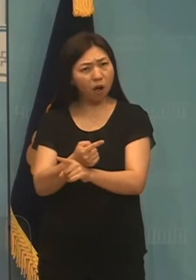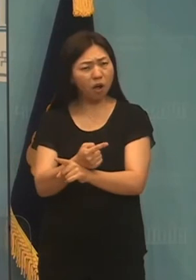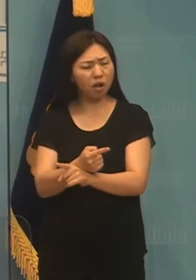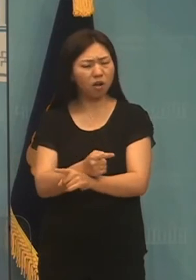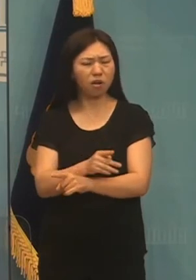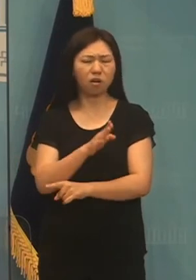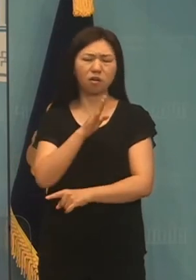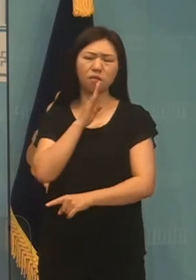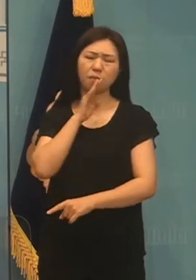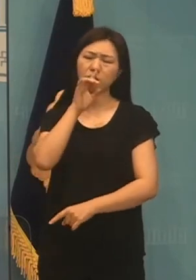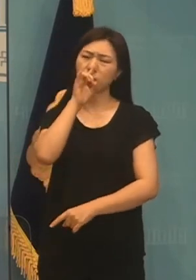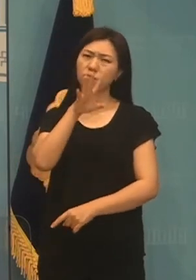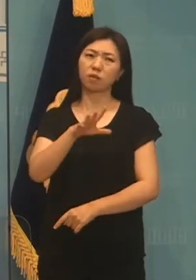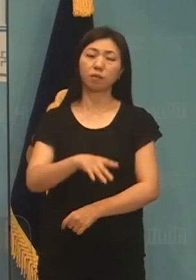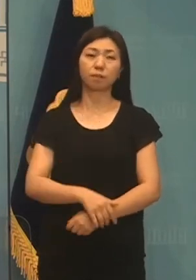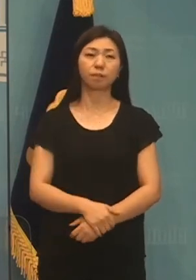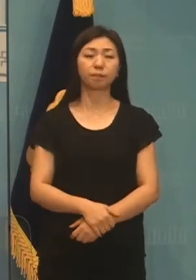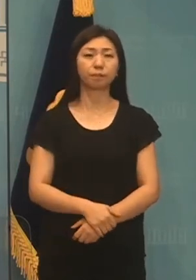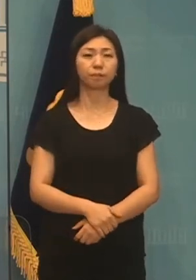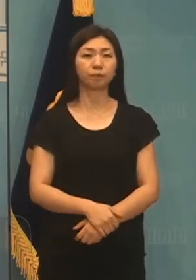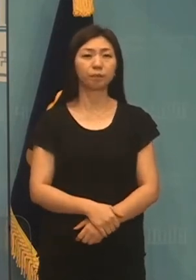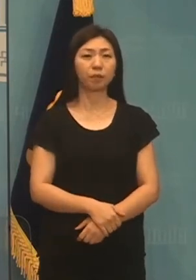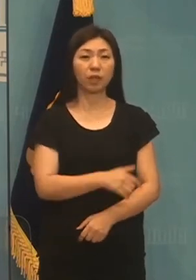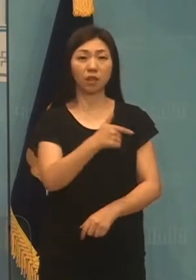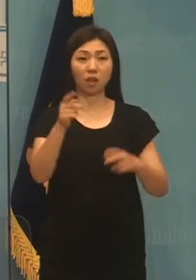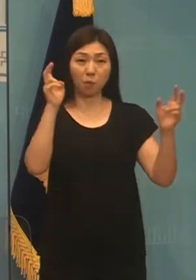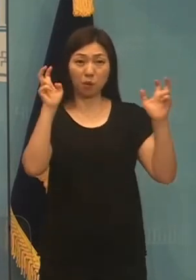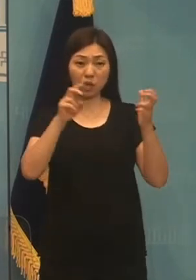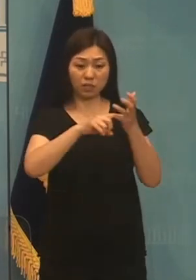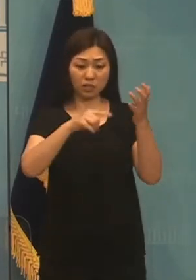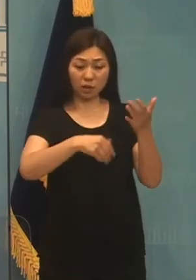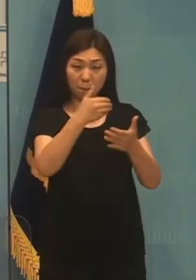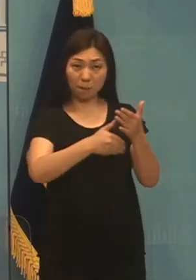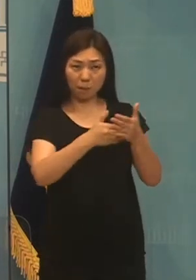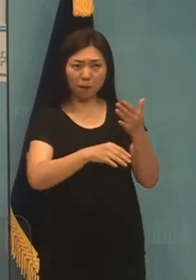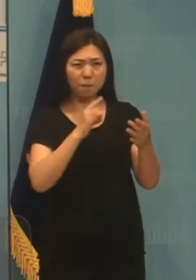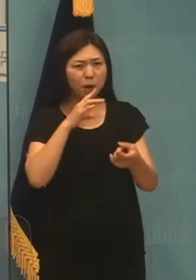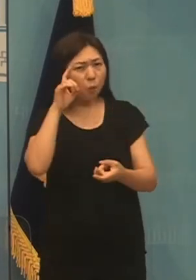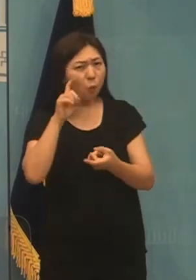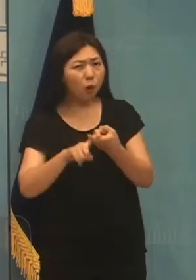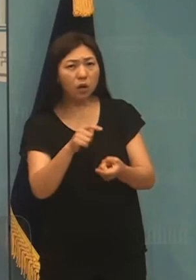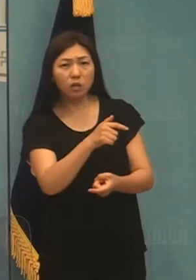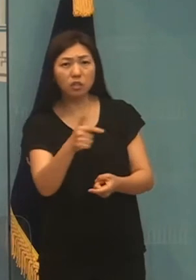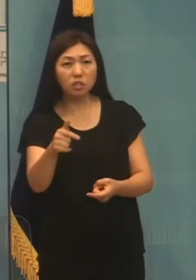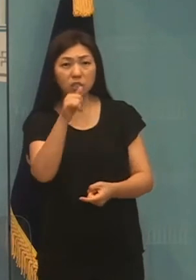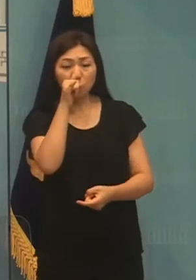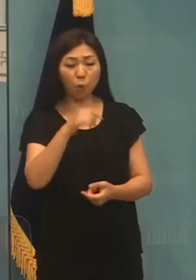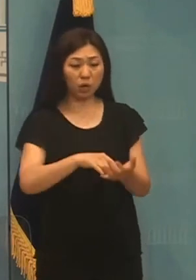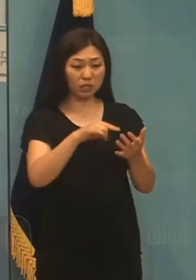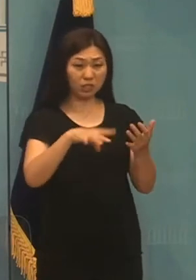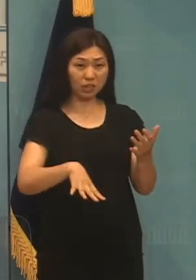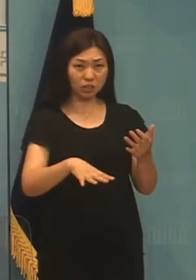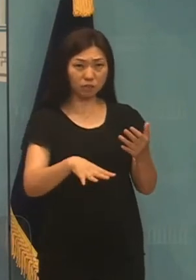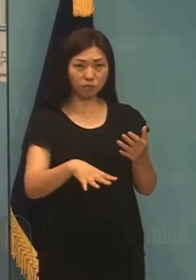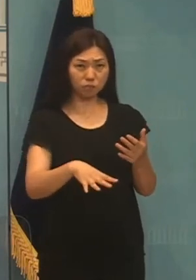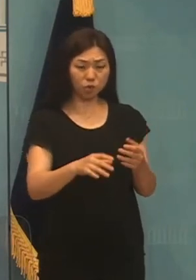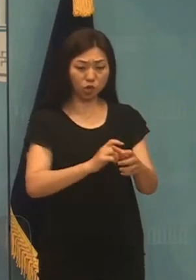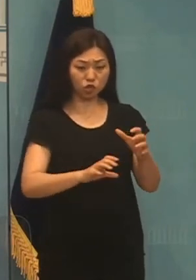정부는 대기업 감세에만 신경쓰고 세수 증대 방안을 마련하는 일에는